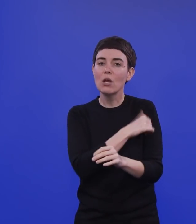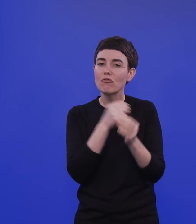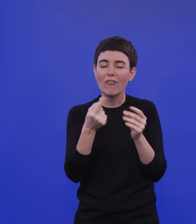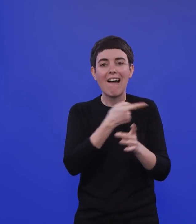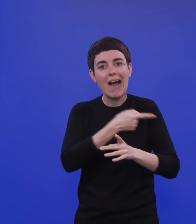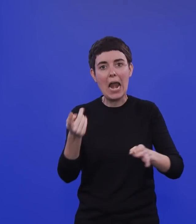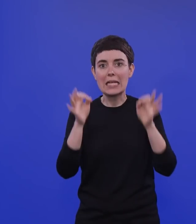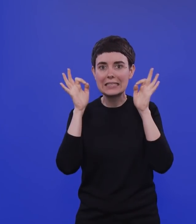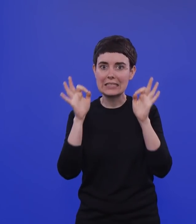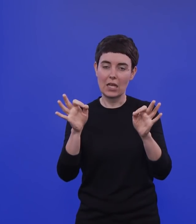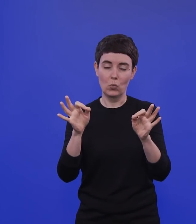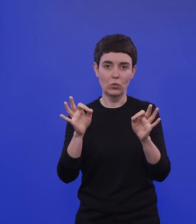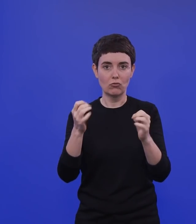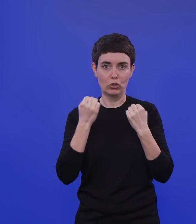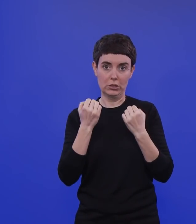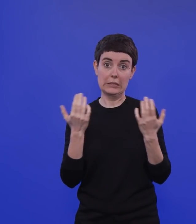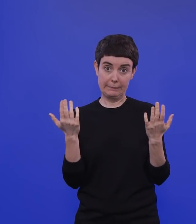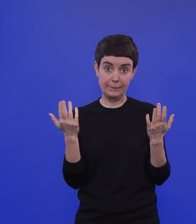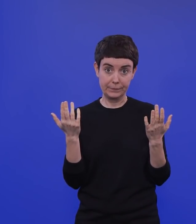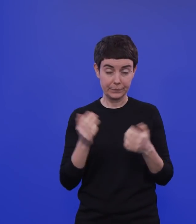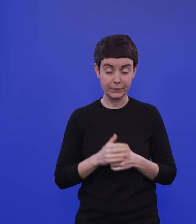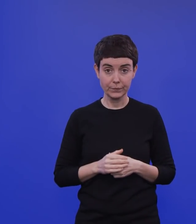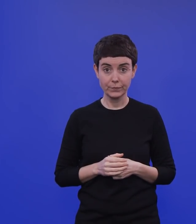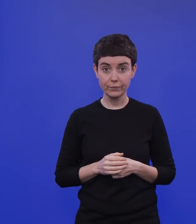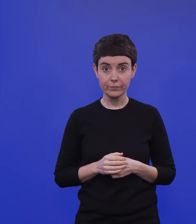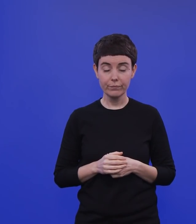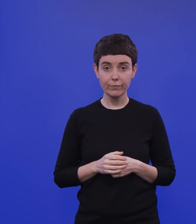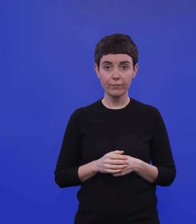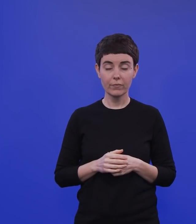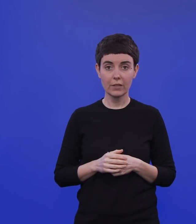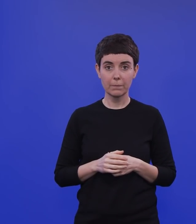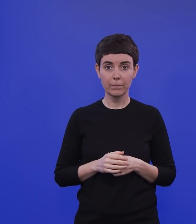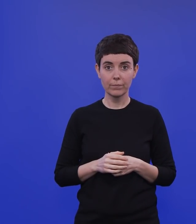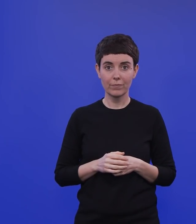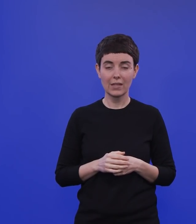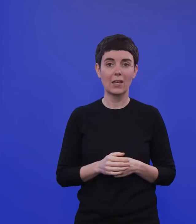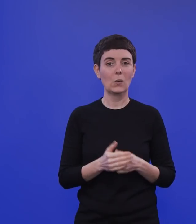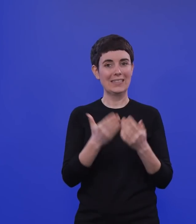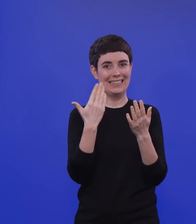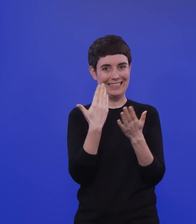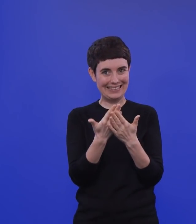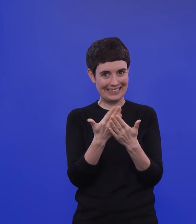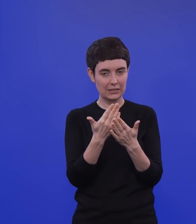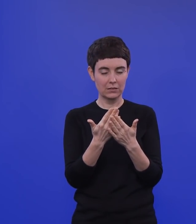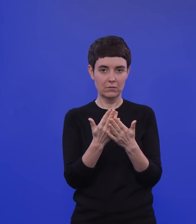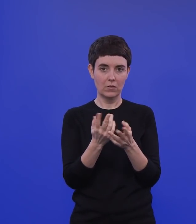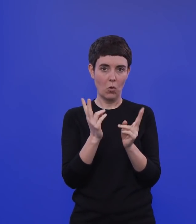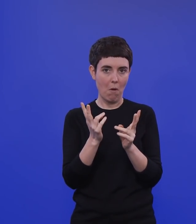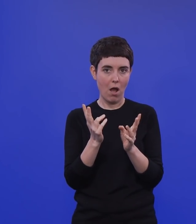total gut wirksam. Und das ist, glaube ich, etwas, was man sich so als normaler Alltagsmensch, der